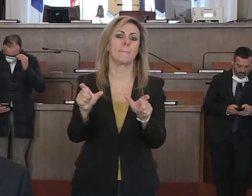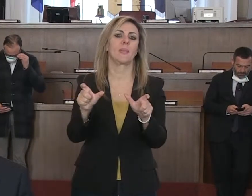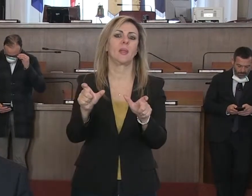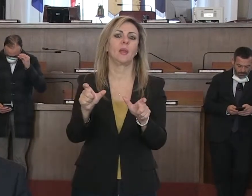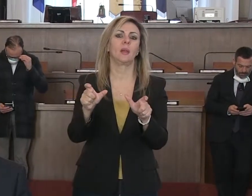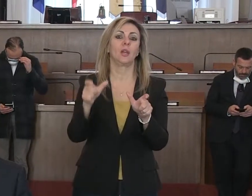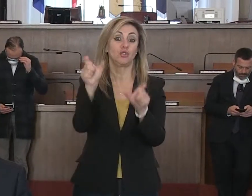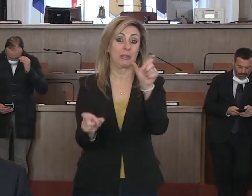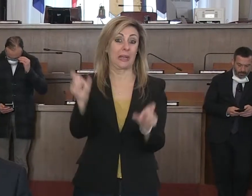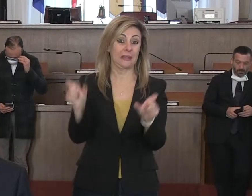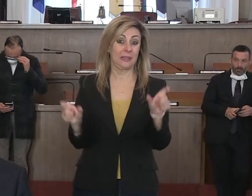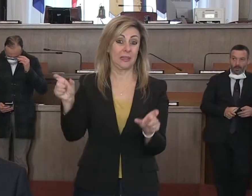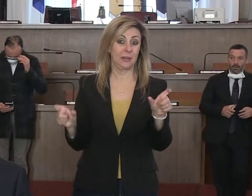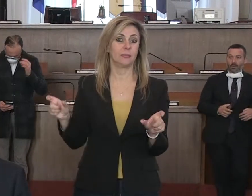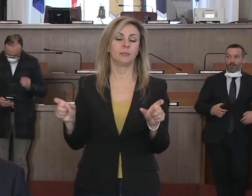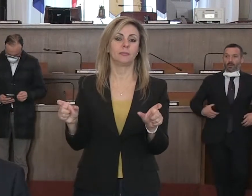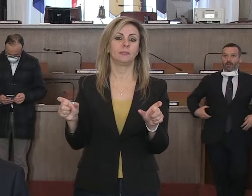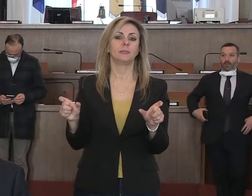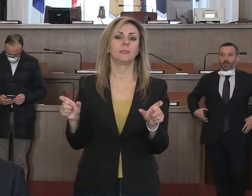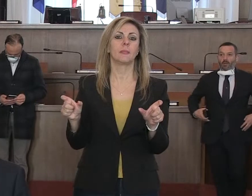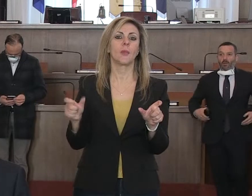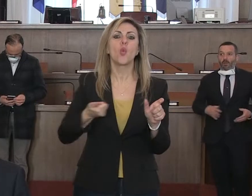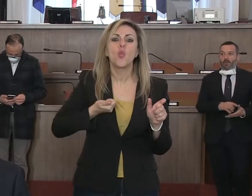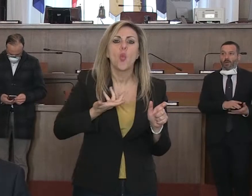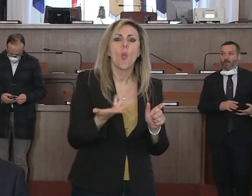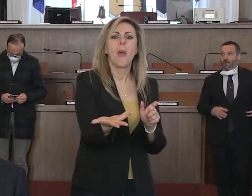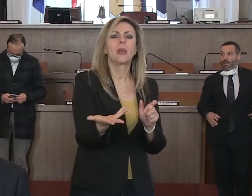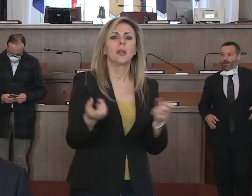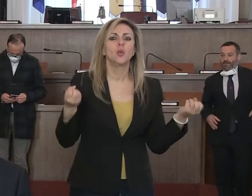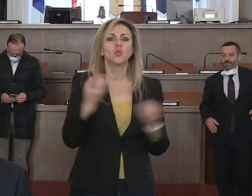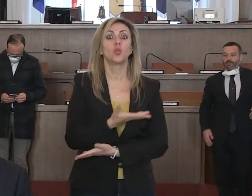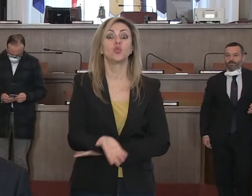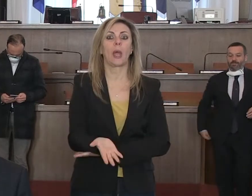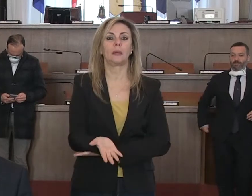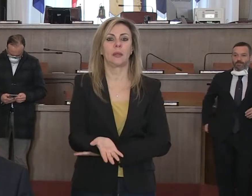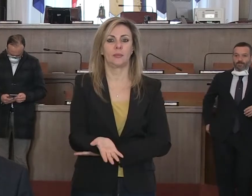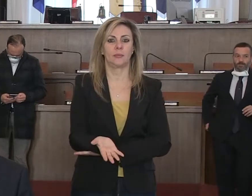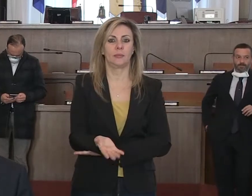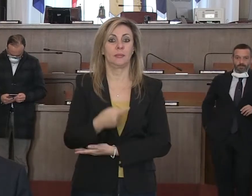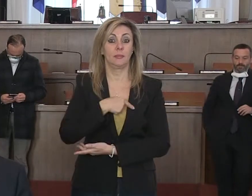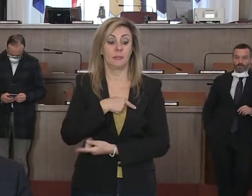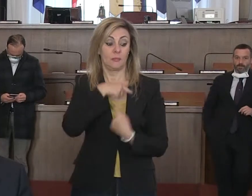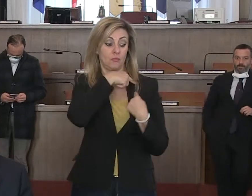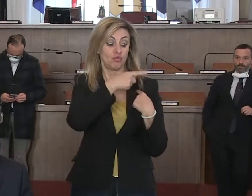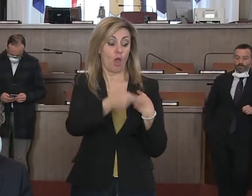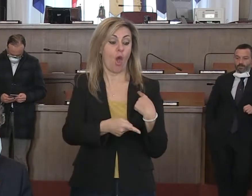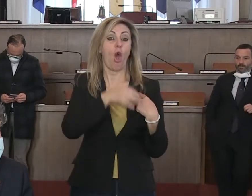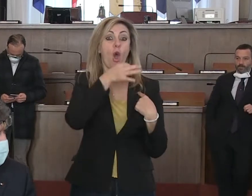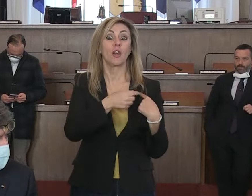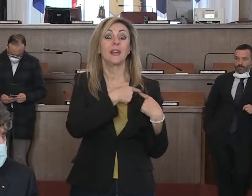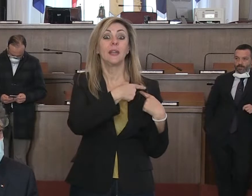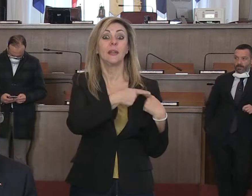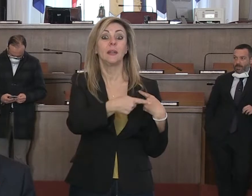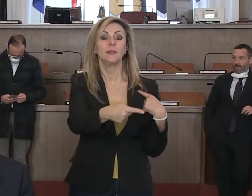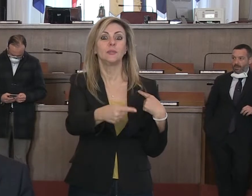i dati e i numeri e quello che sta accadendo nonostante siano ormai giorni che stiamo